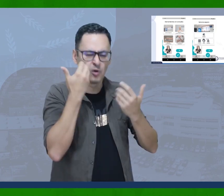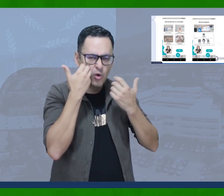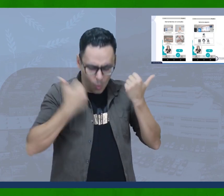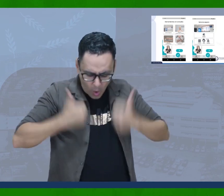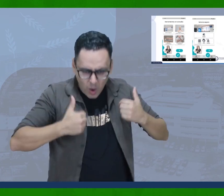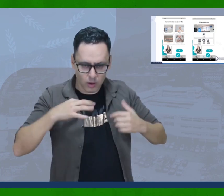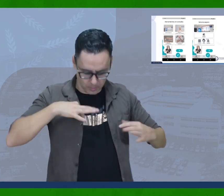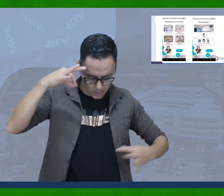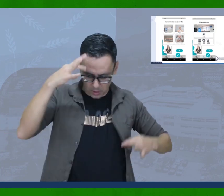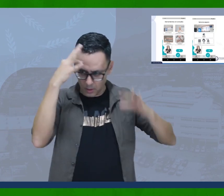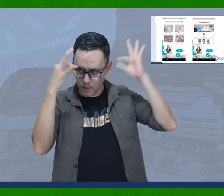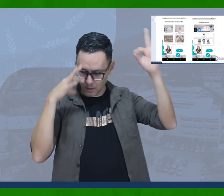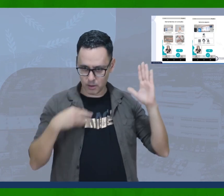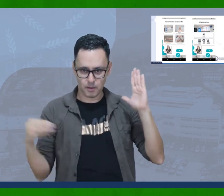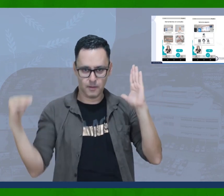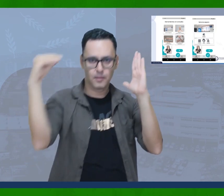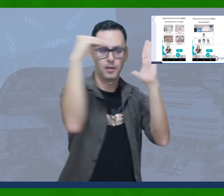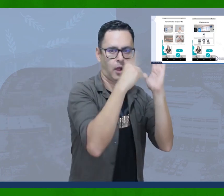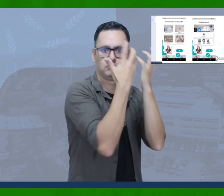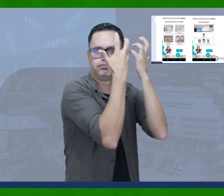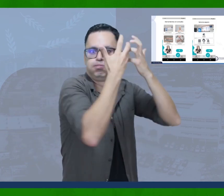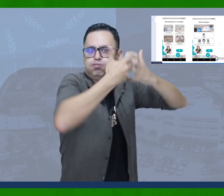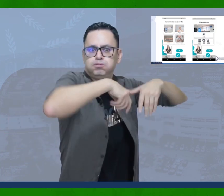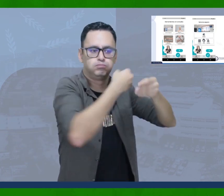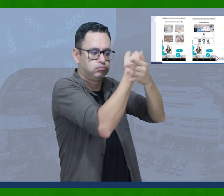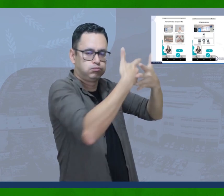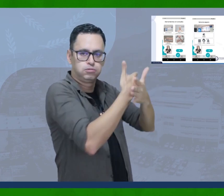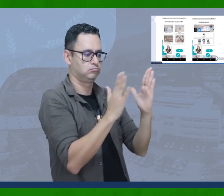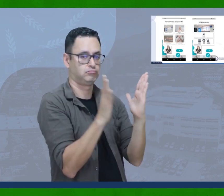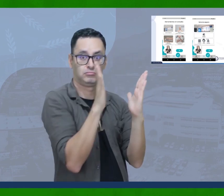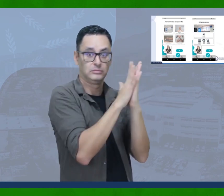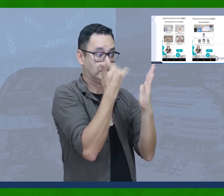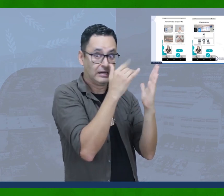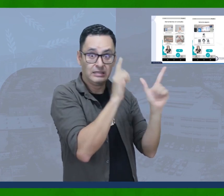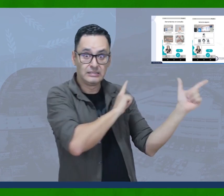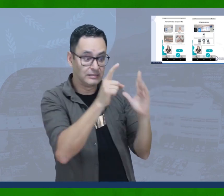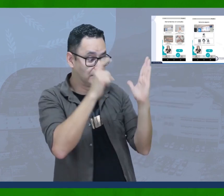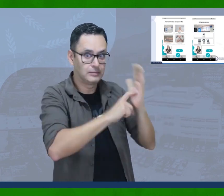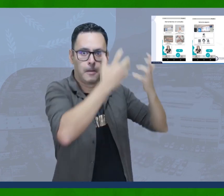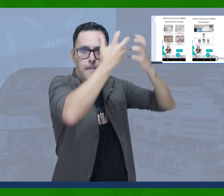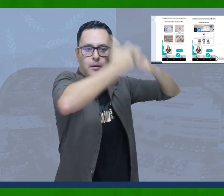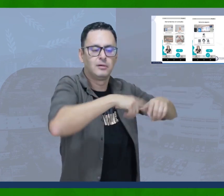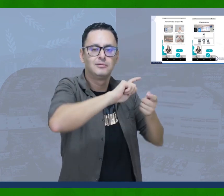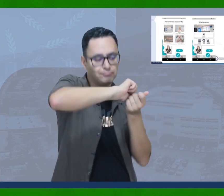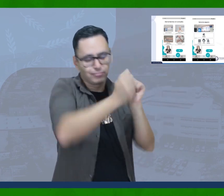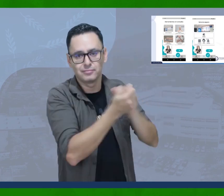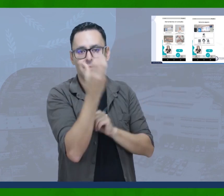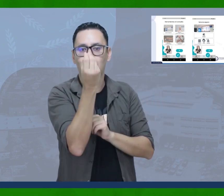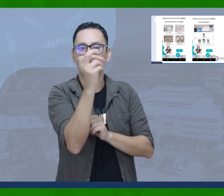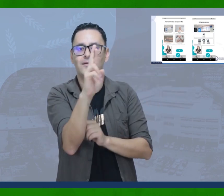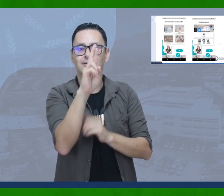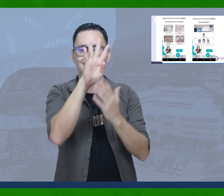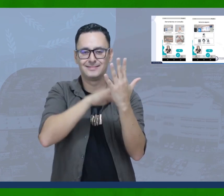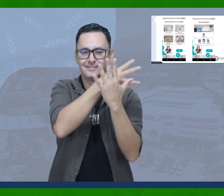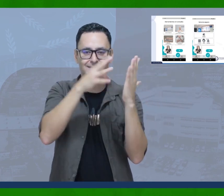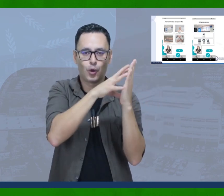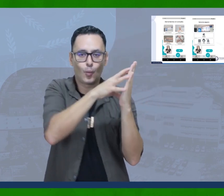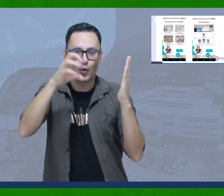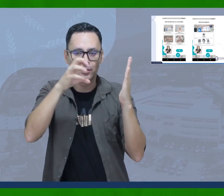herramienta en donde aparecen sus datos personales, además de una corta historia médica, arrojando un código QR. En el momento de una cita